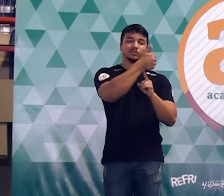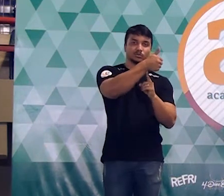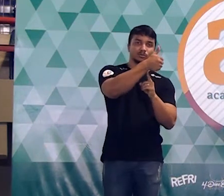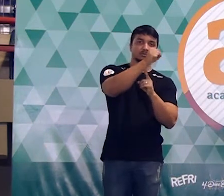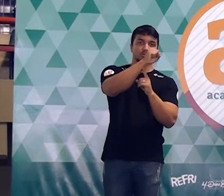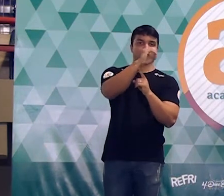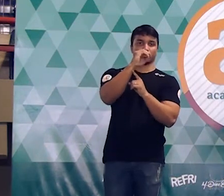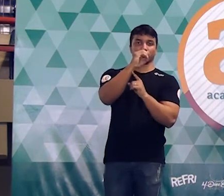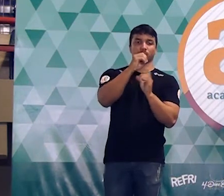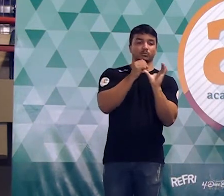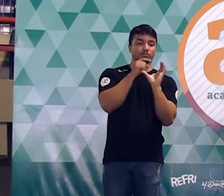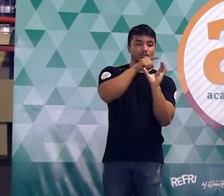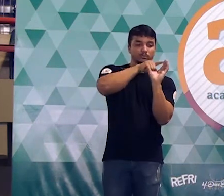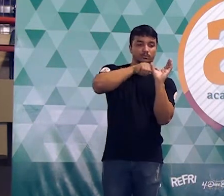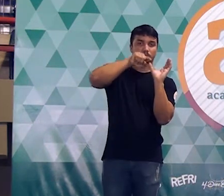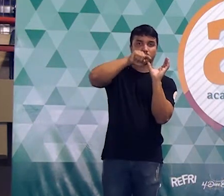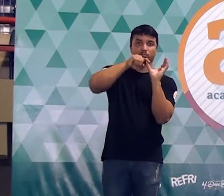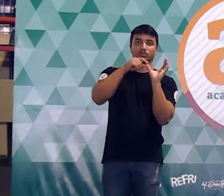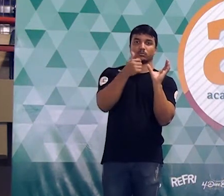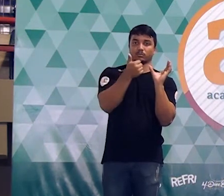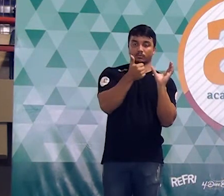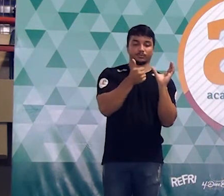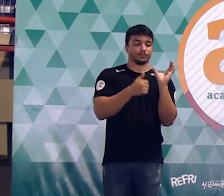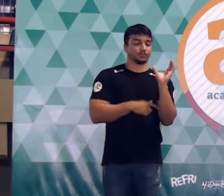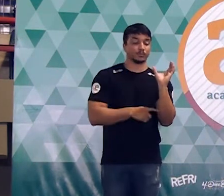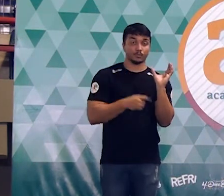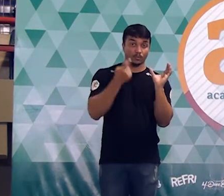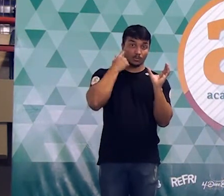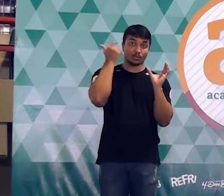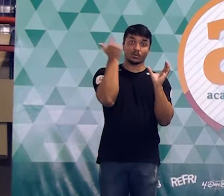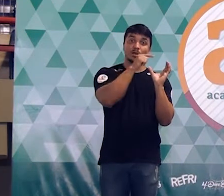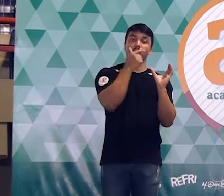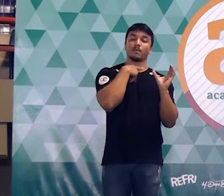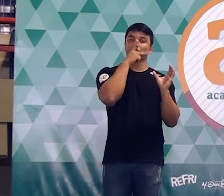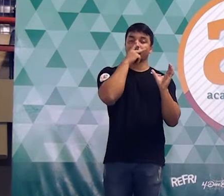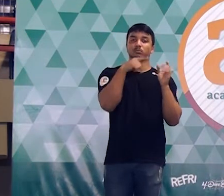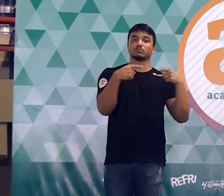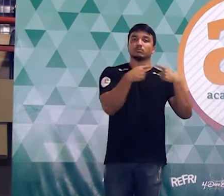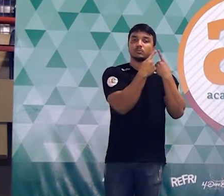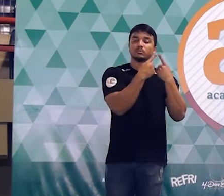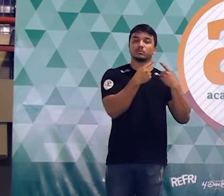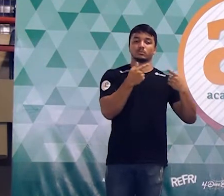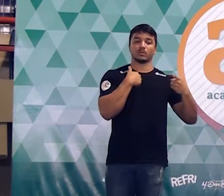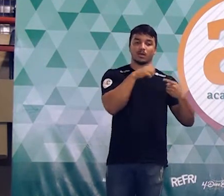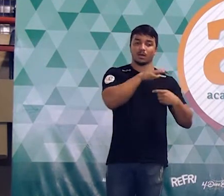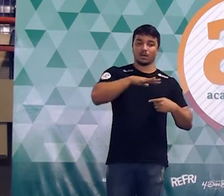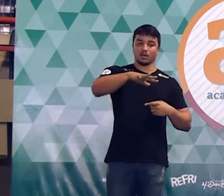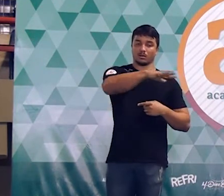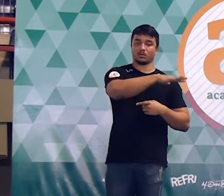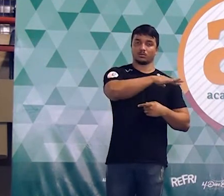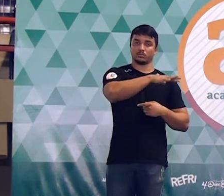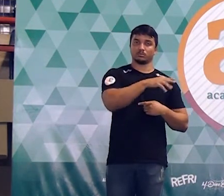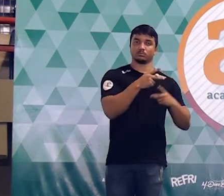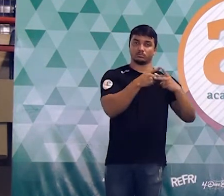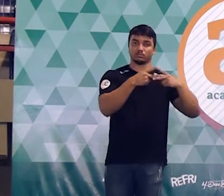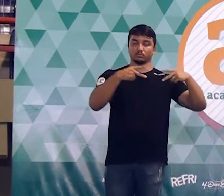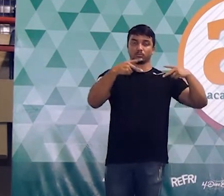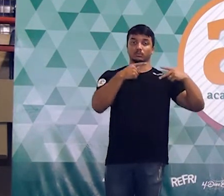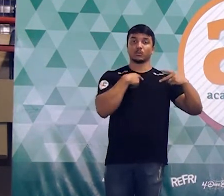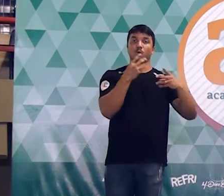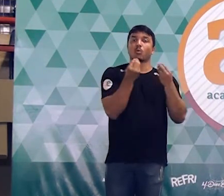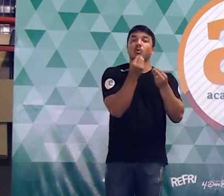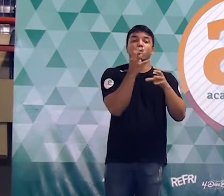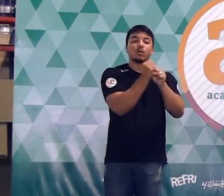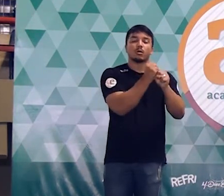os três de 60, três vezes 60 é 180. 180 é metade de um círculo todo. E aí, eu preciso saber o seguinte, como é que